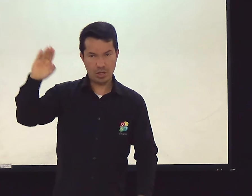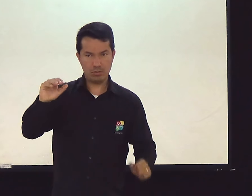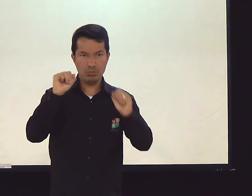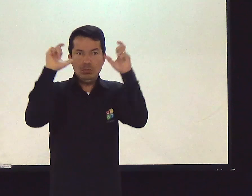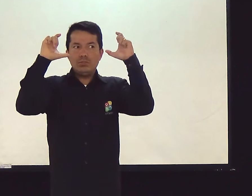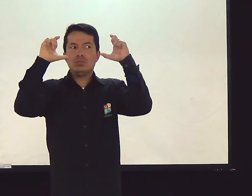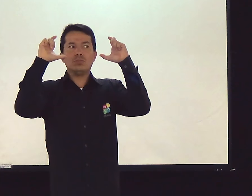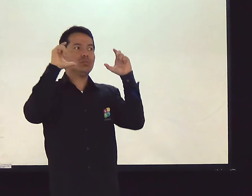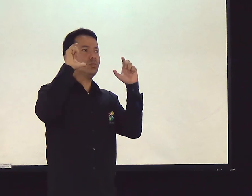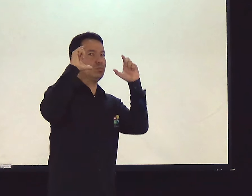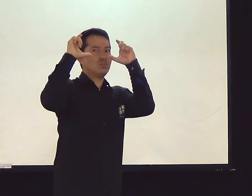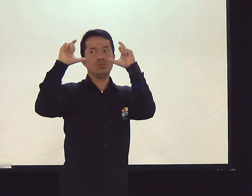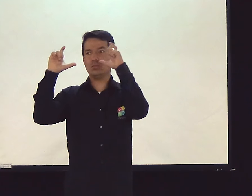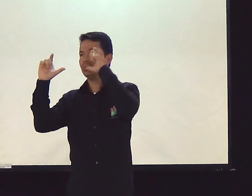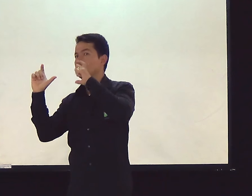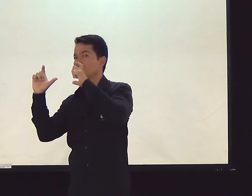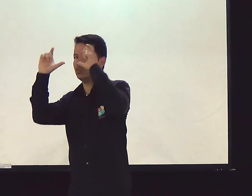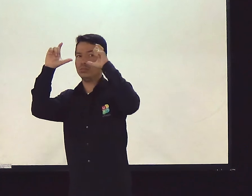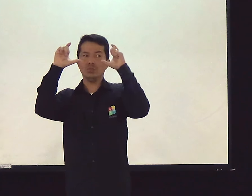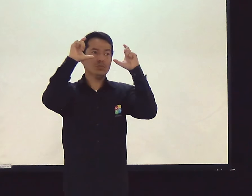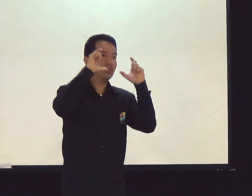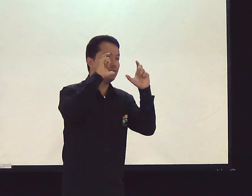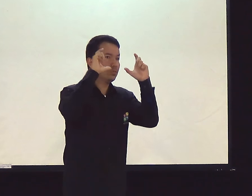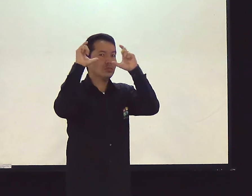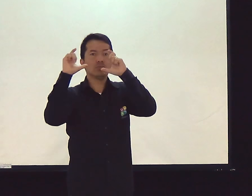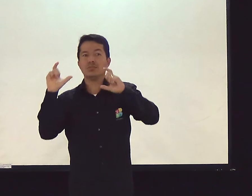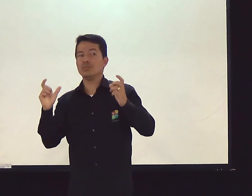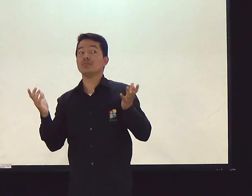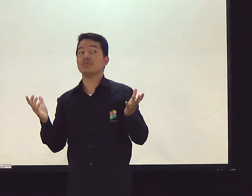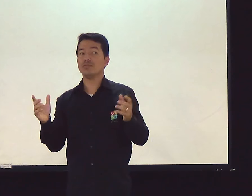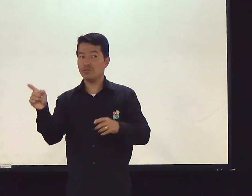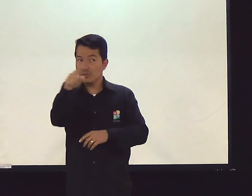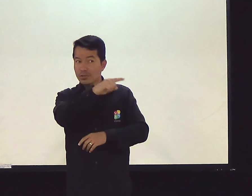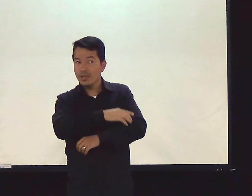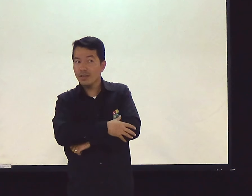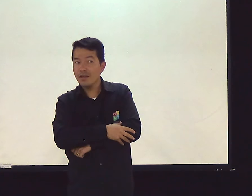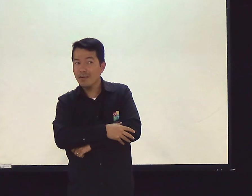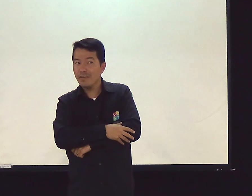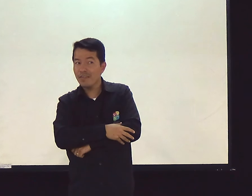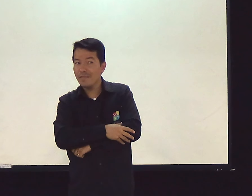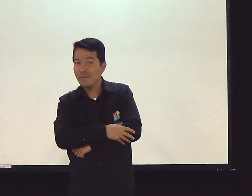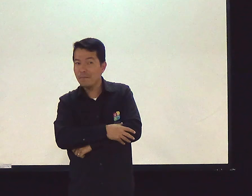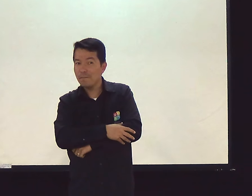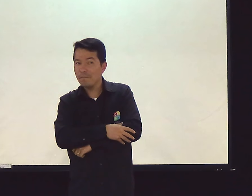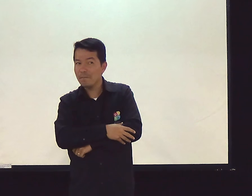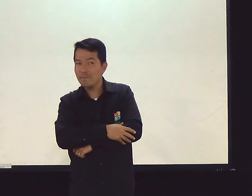O soldado é atento? Como é que é? Você tem sido o soldado atento?